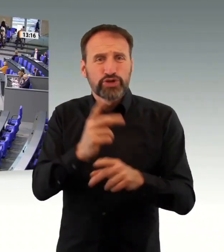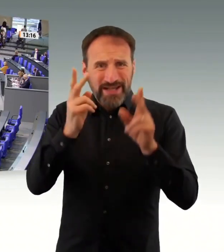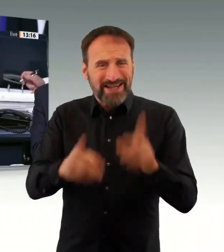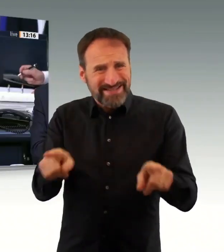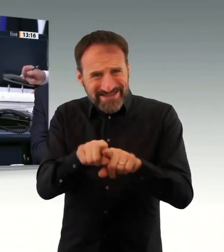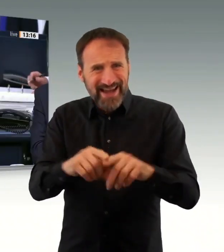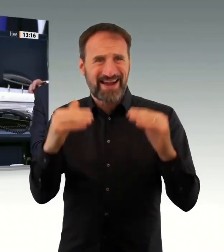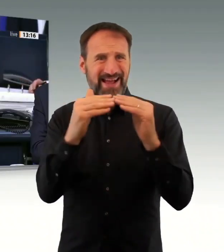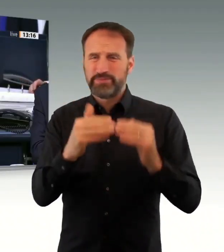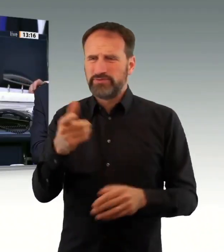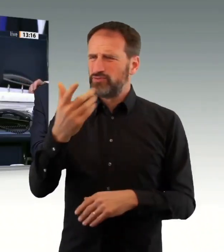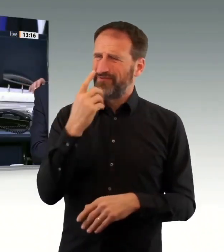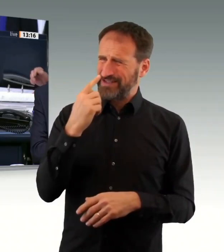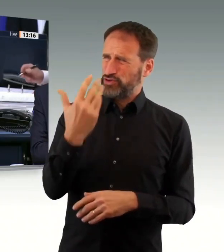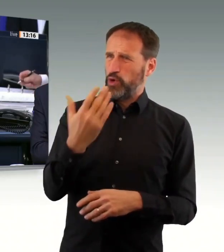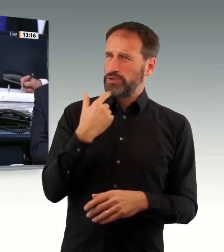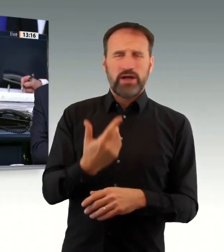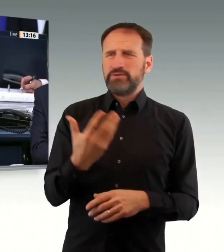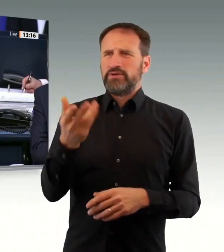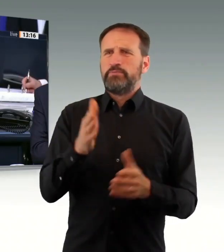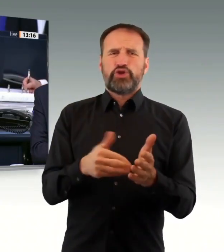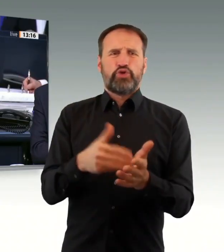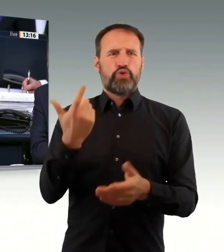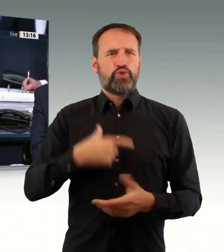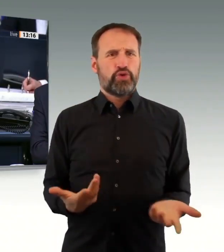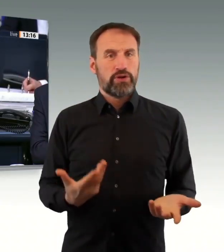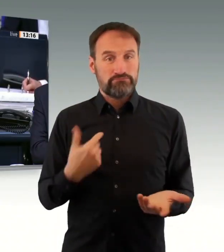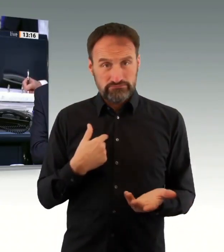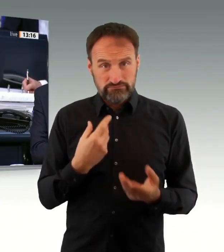Nächster Redner ist die CDU-CSU-Fraktion Tino Sorge.